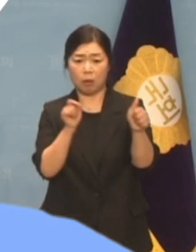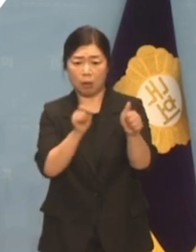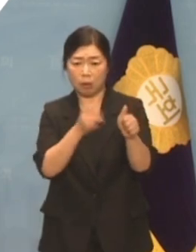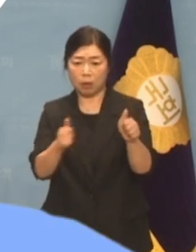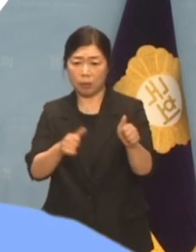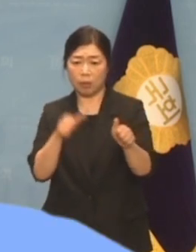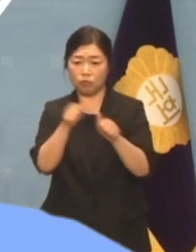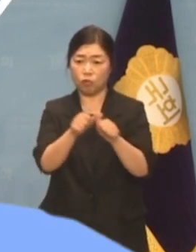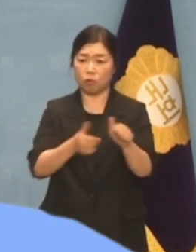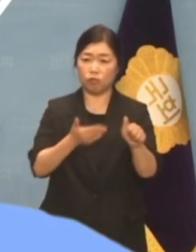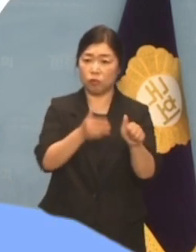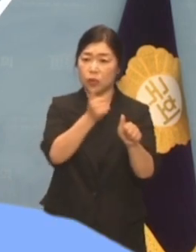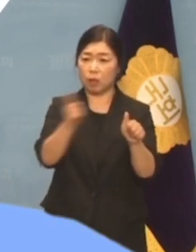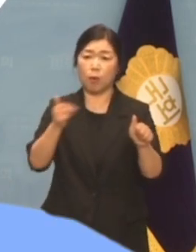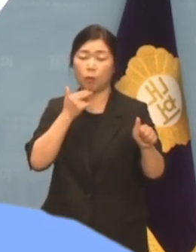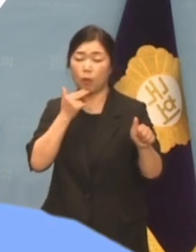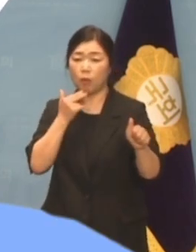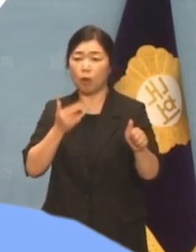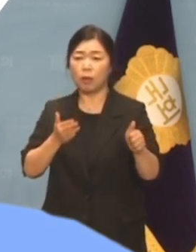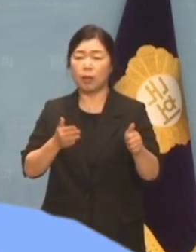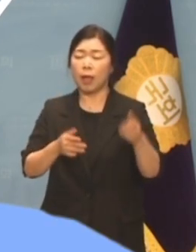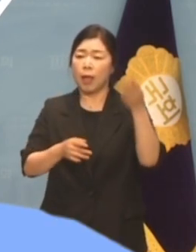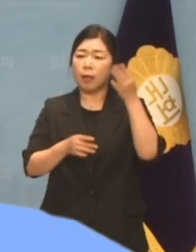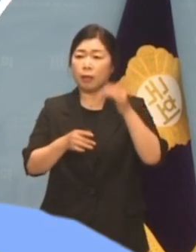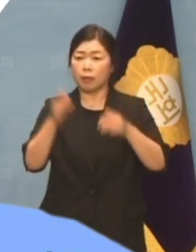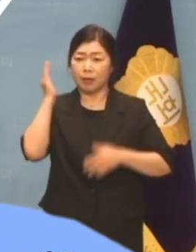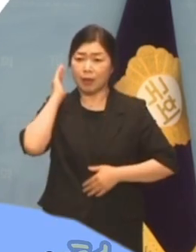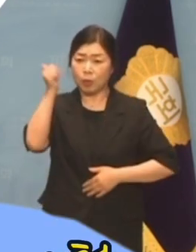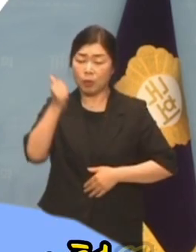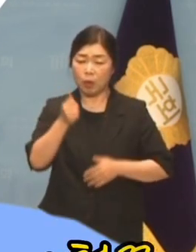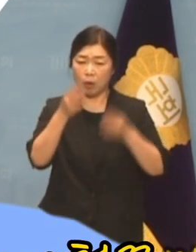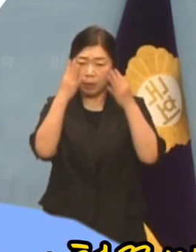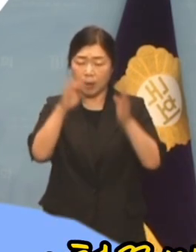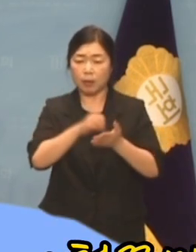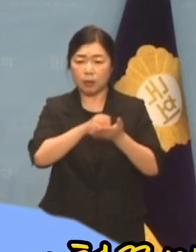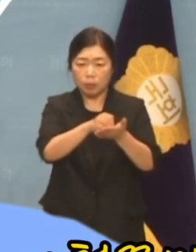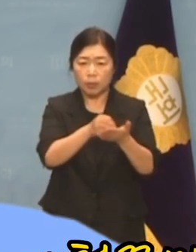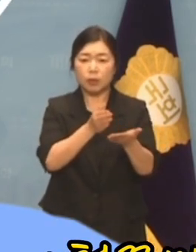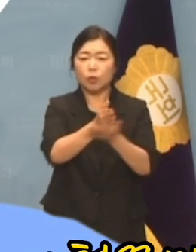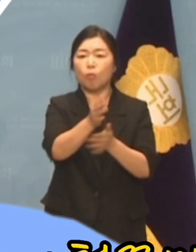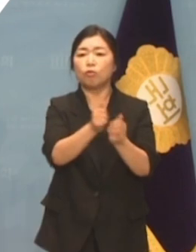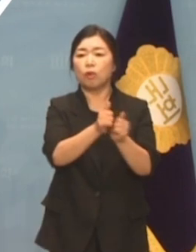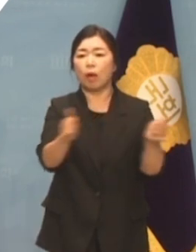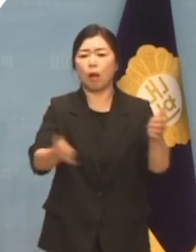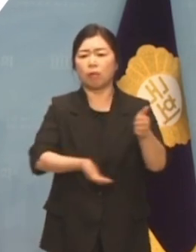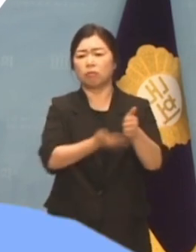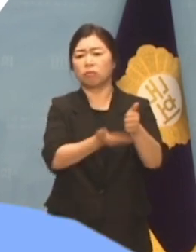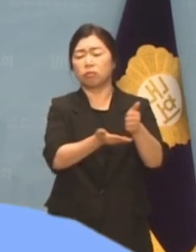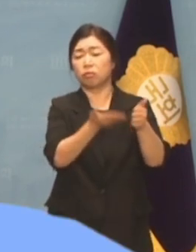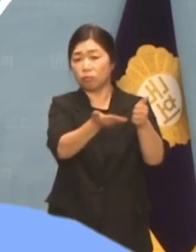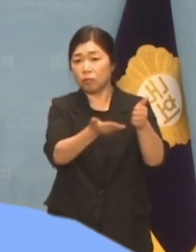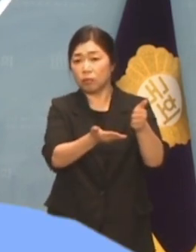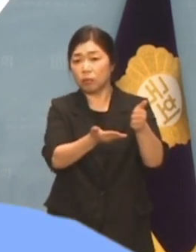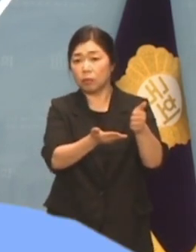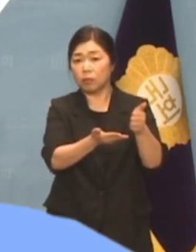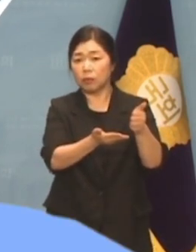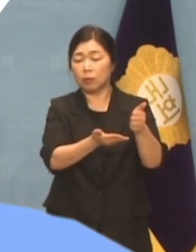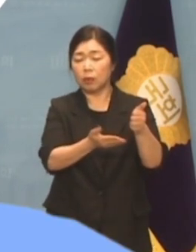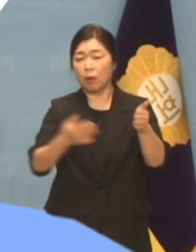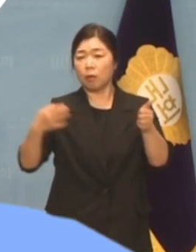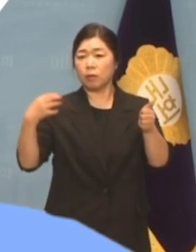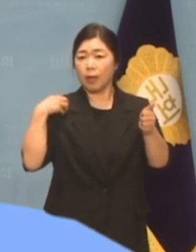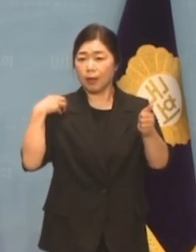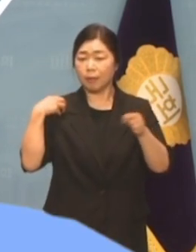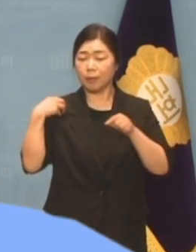사람은 없고 입시 전문가라며 칭송하는 아첨꾼만 득실됩니다. 심지어 책임을